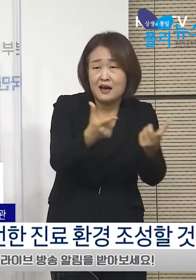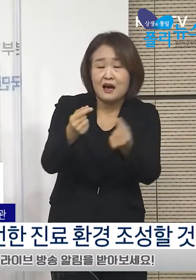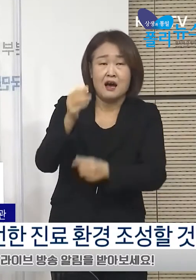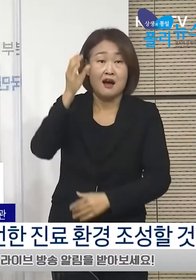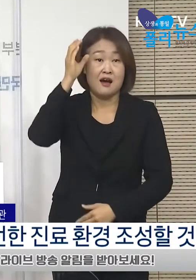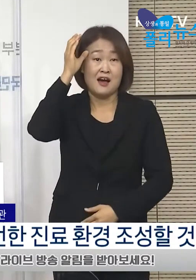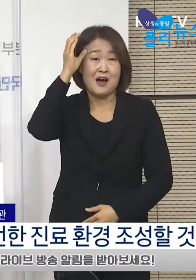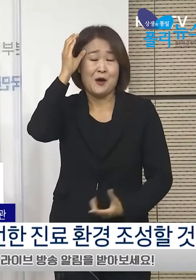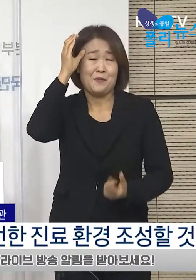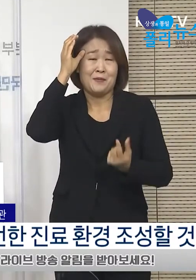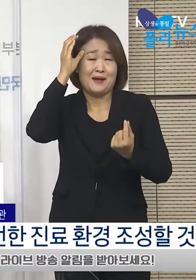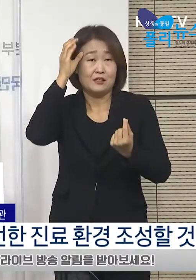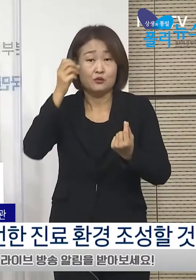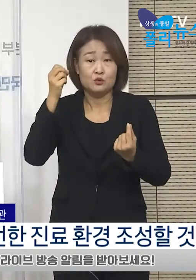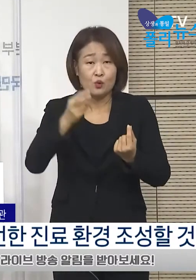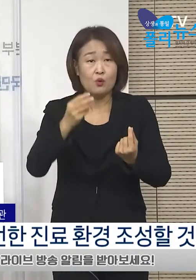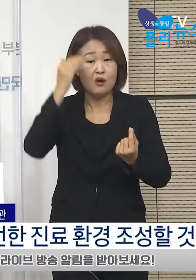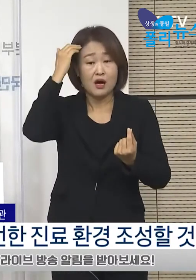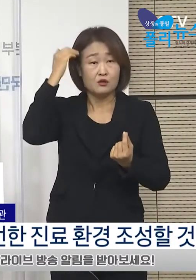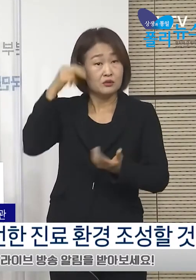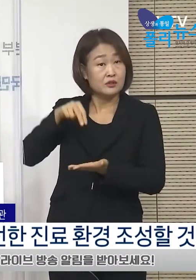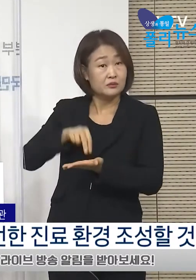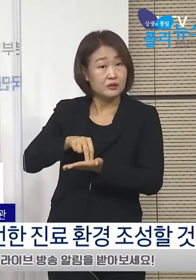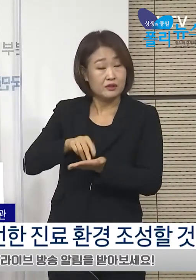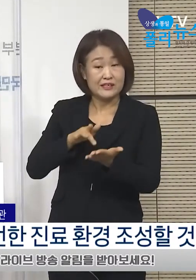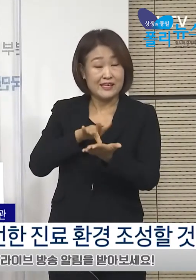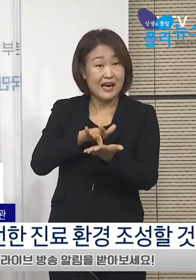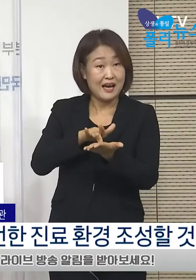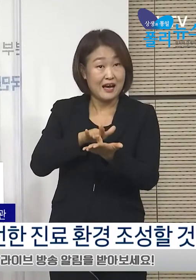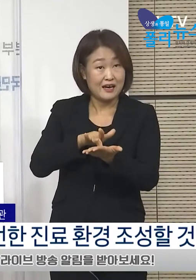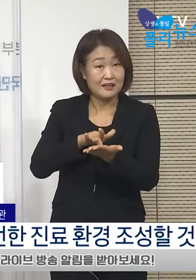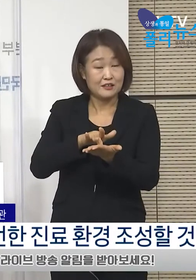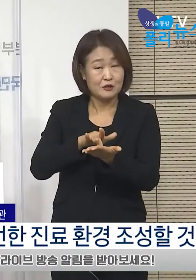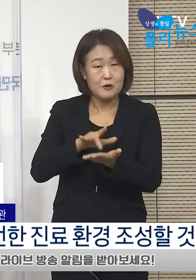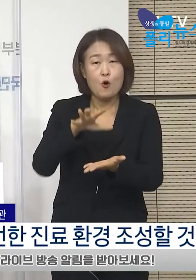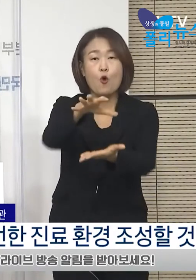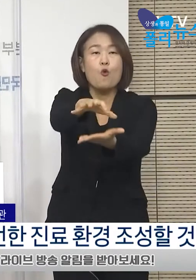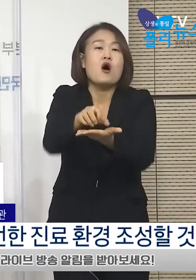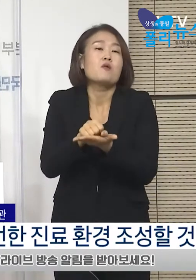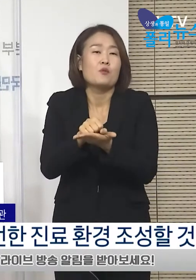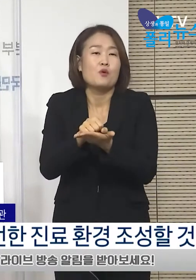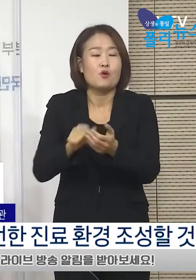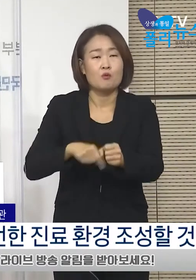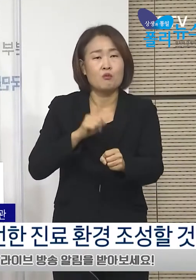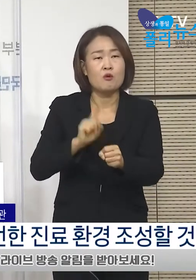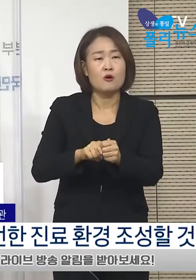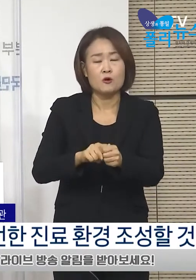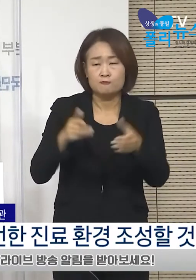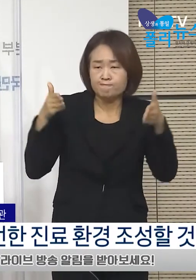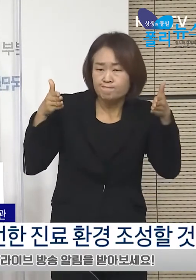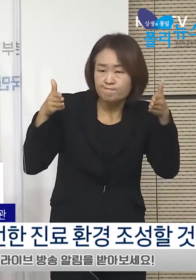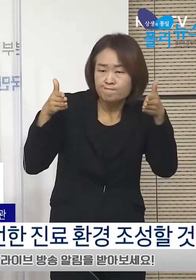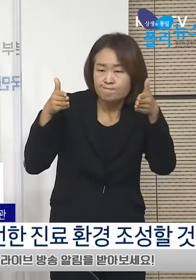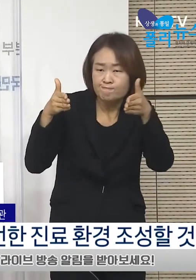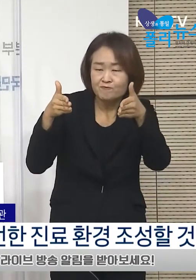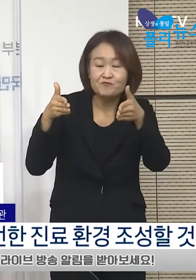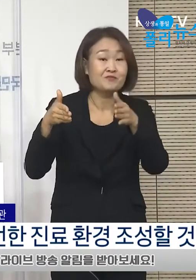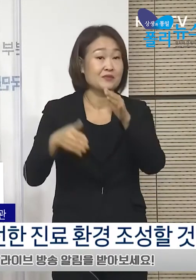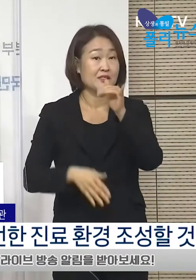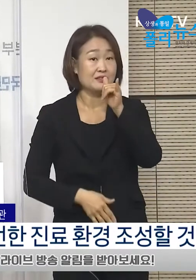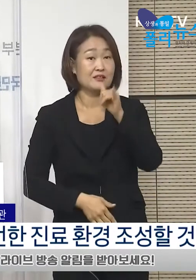우리나라의 백신 확보 계획에 대해서도 점점 더 많은 관심이 집중되고 있습니다.